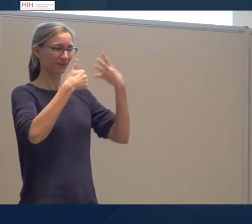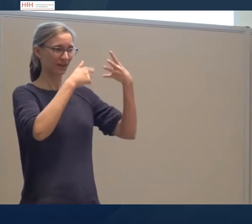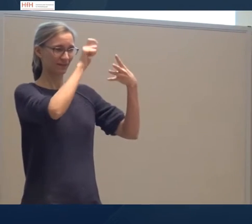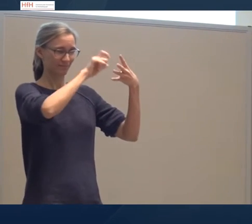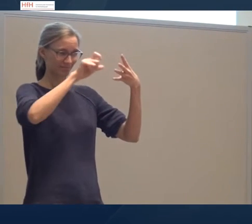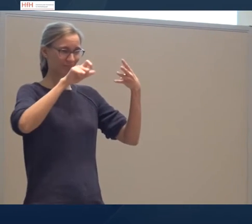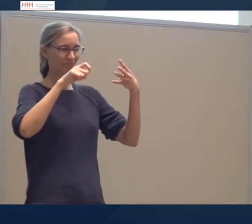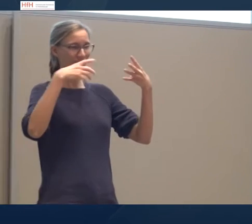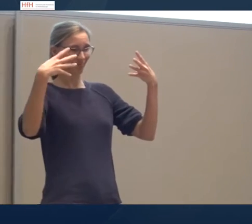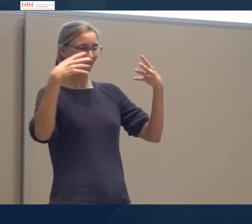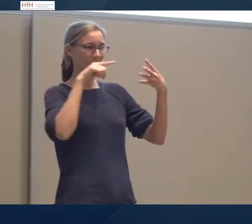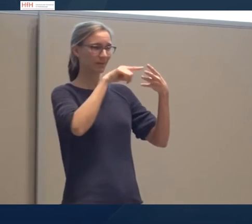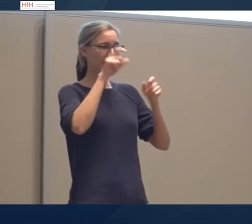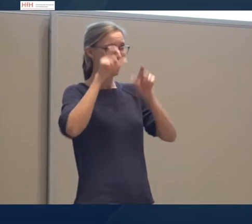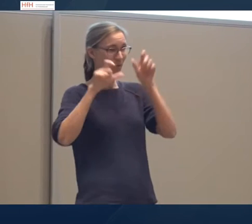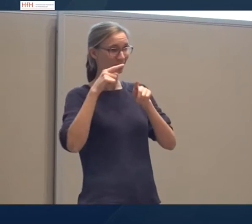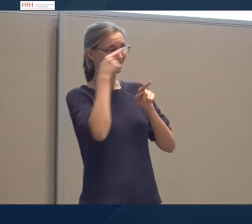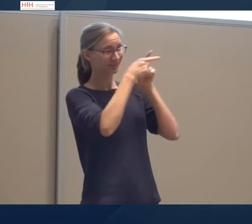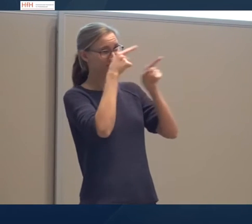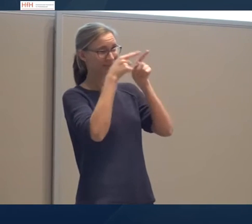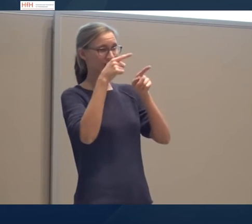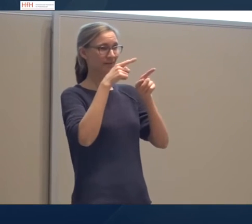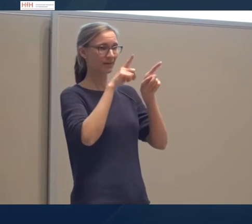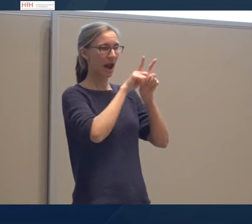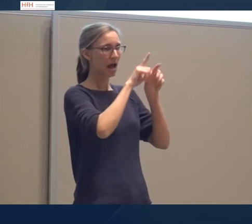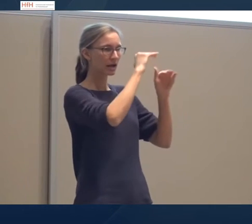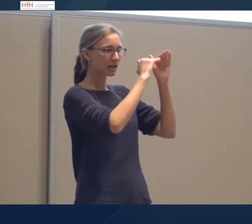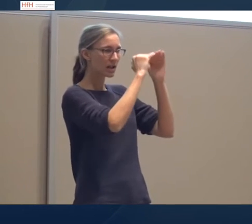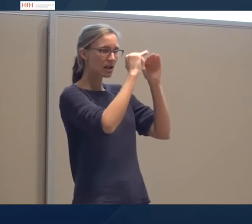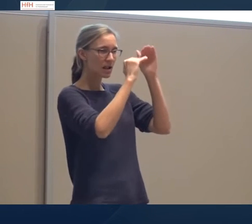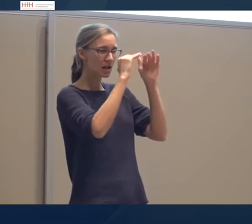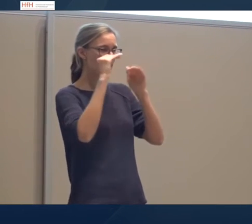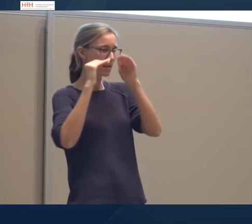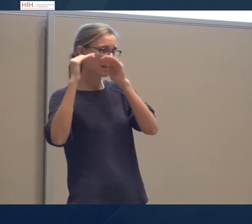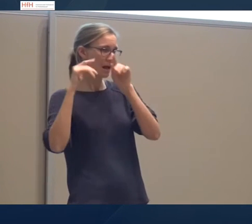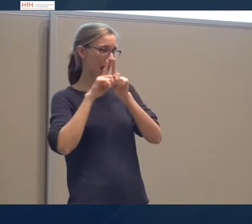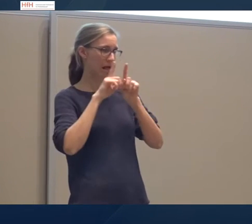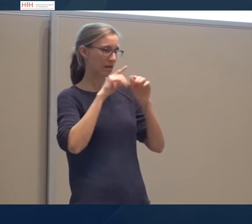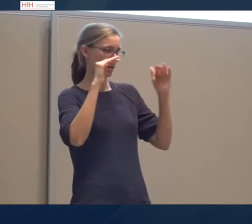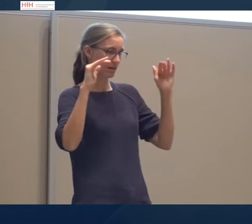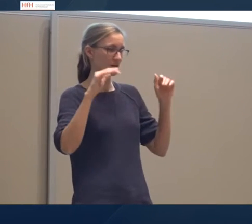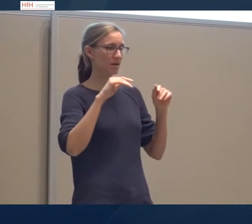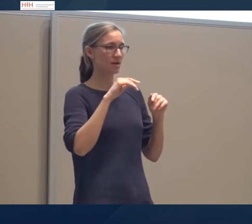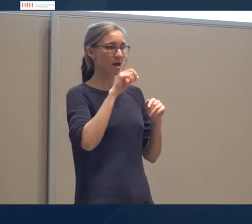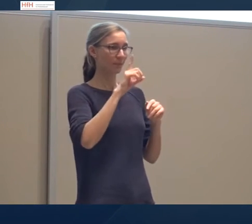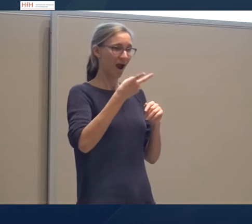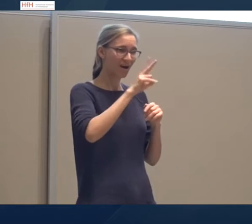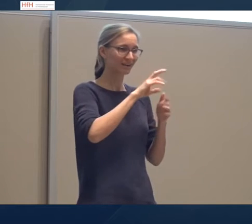Vertretern. Das sind dann die meistgenannten aus der Gemeinschaft und das wäre hier identisch. Man sieht das im